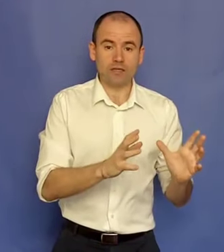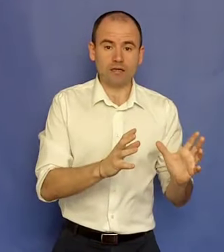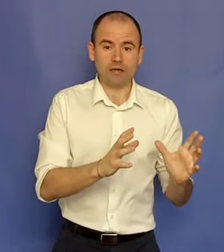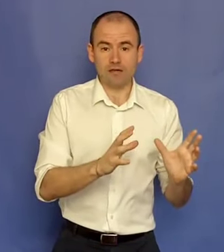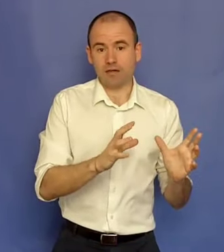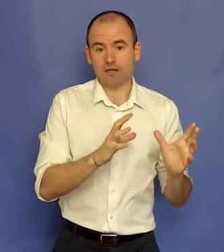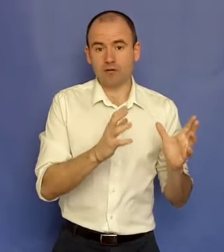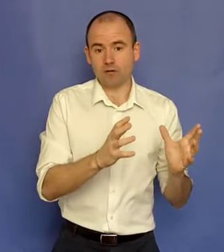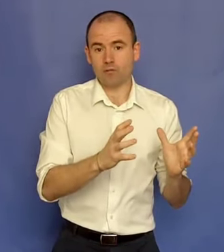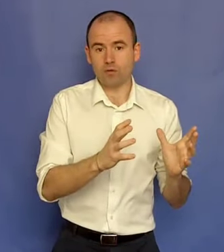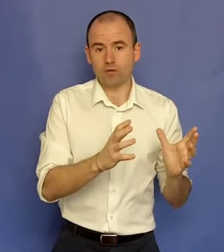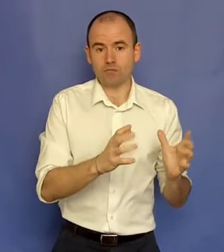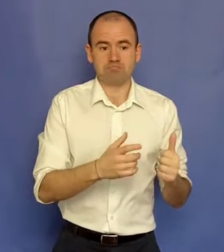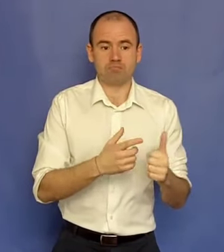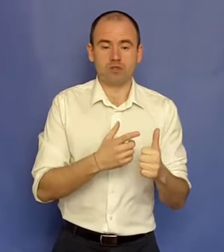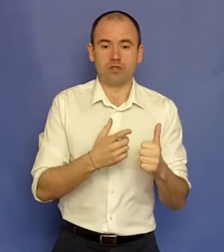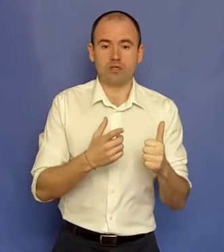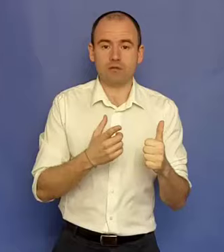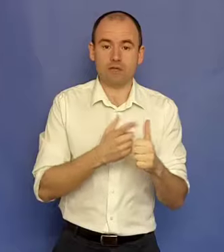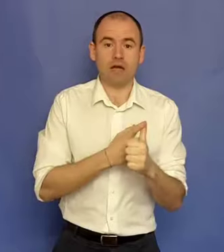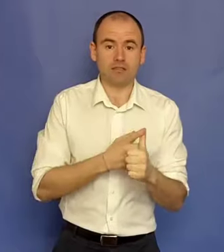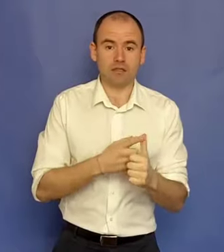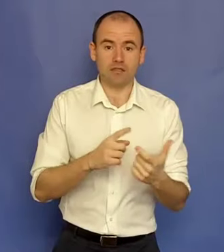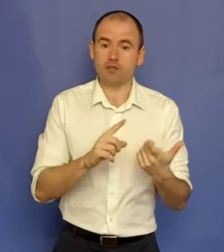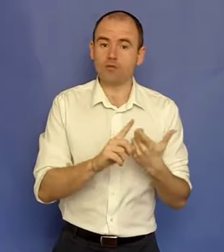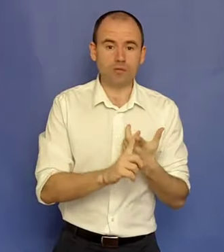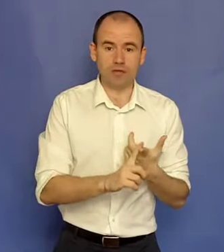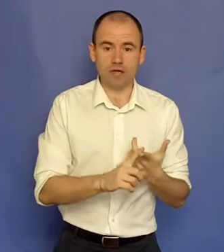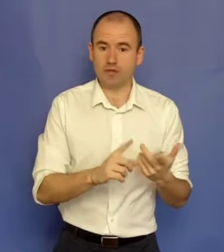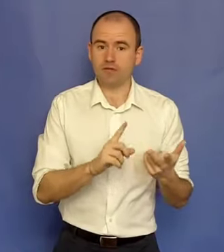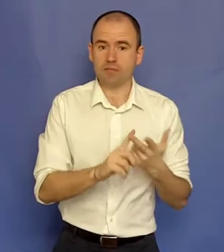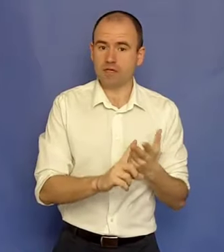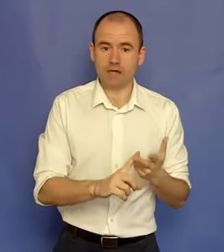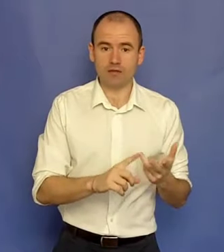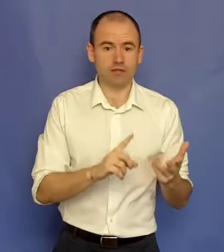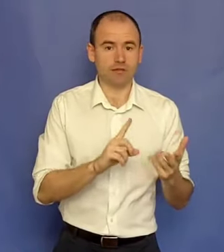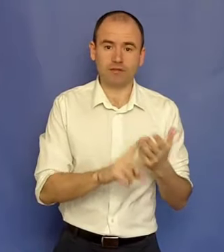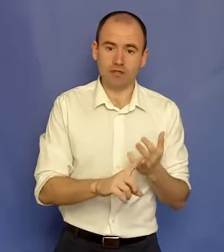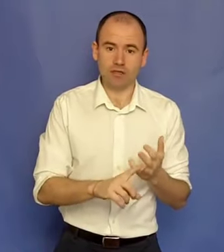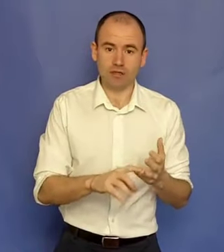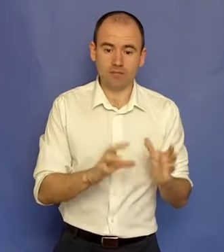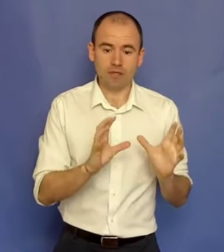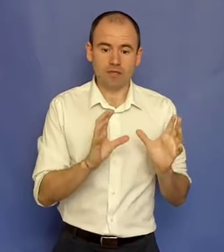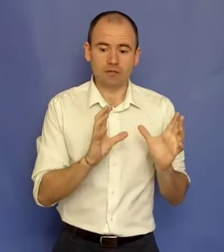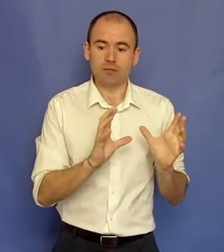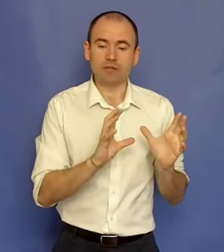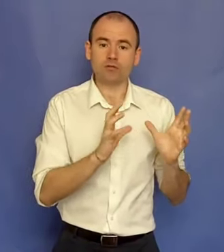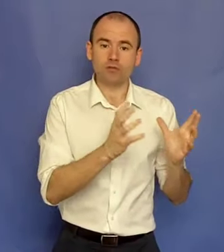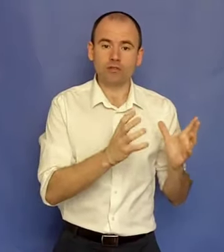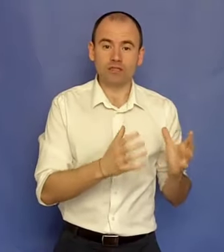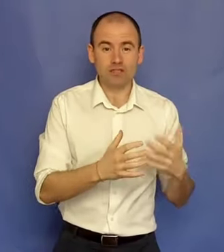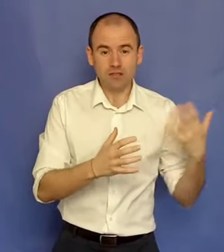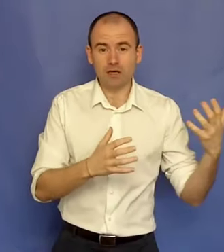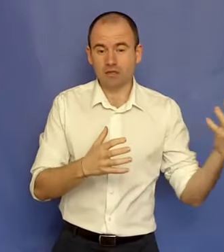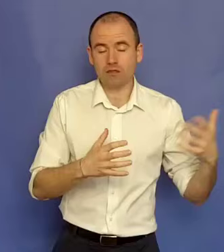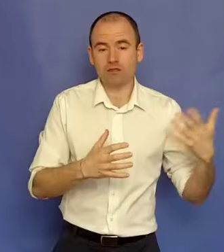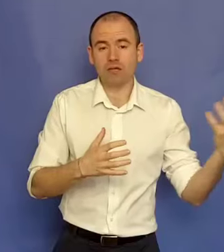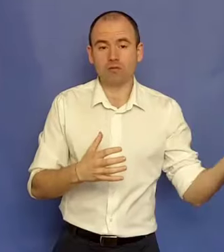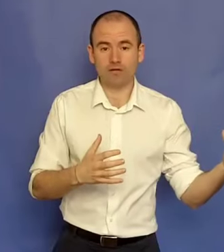Sexualitatea în care vreau să pun și relațiile, și iubirea, și familia, și căsnicia, da? Deci practic tot ce ține de această latura